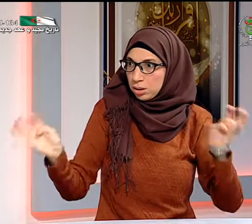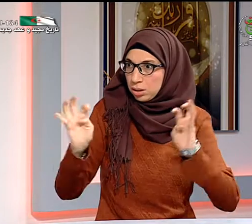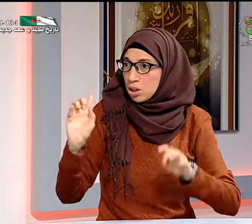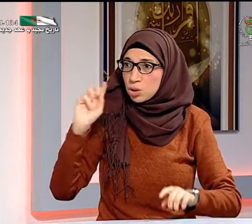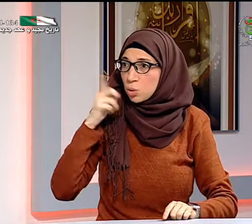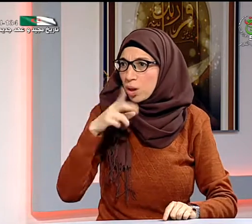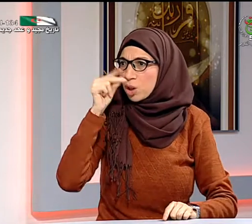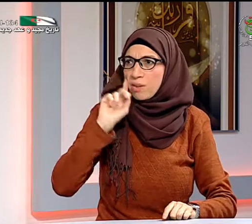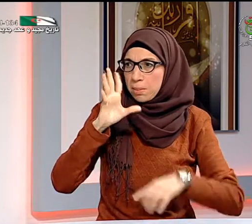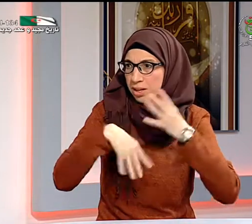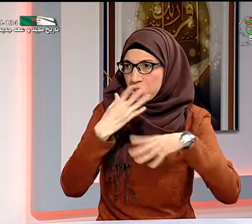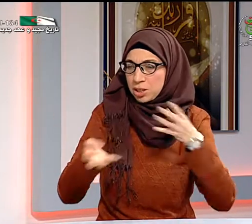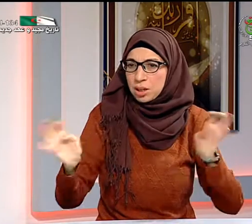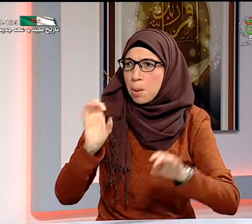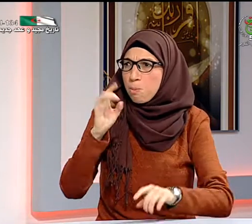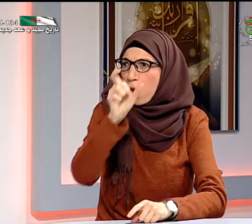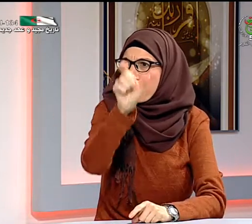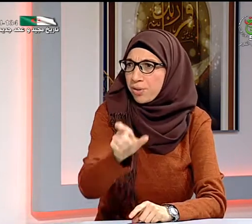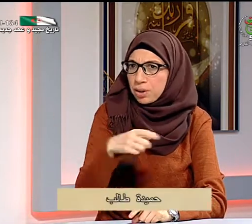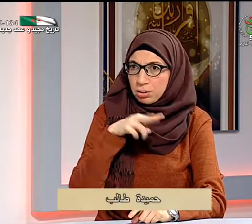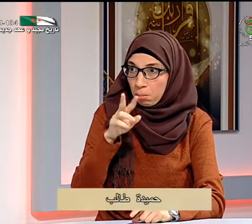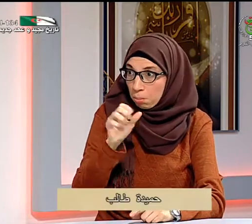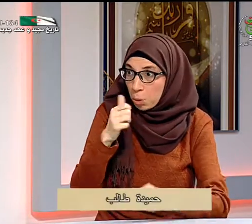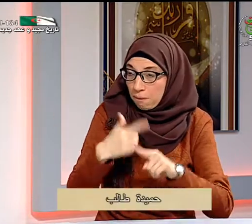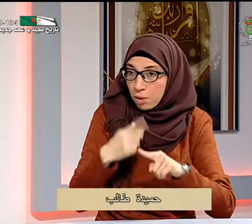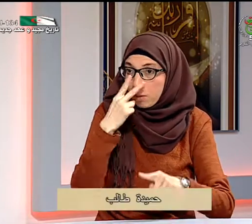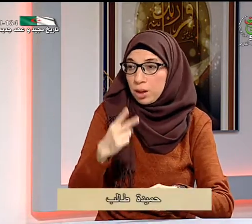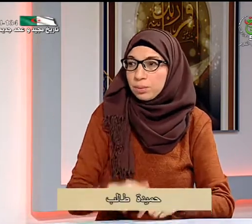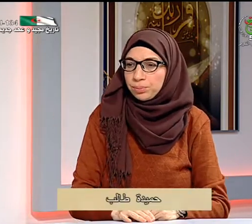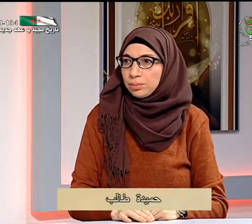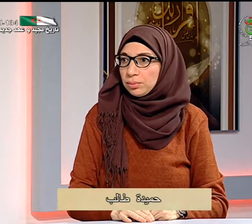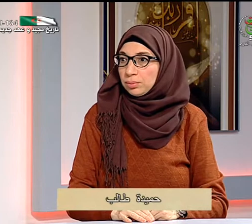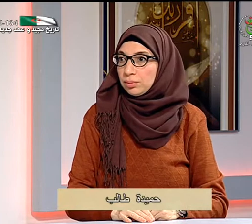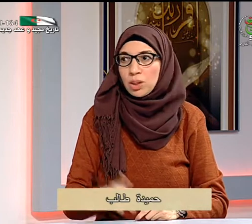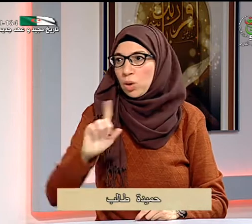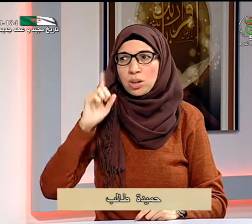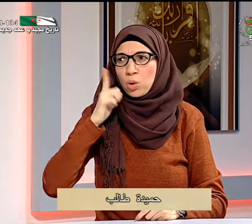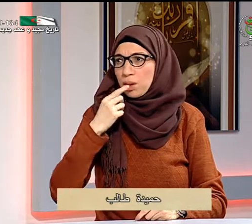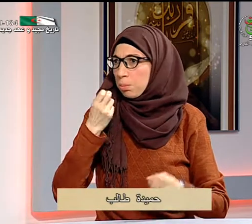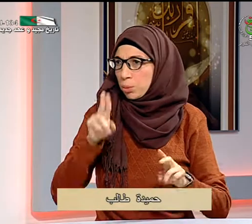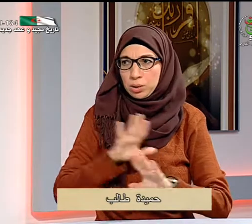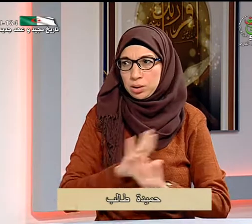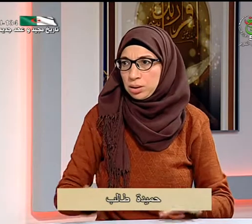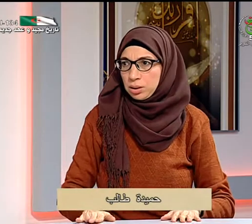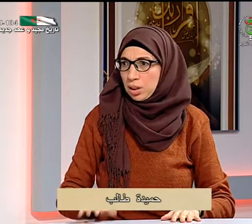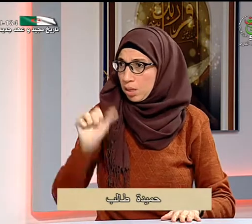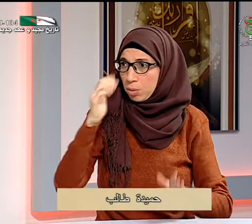وجدت الأطفال يعني كان قسم مدمج قسم مدمج لا آه كلهم أطفال